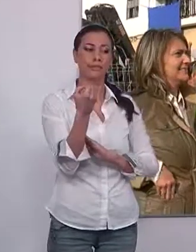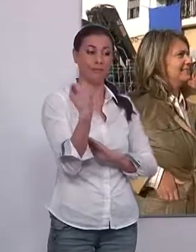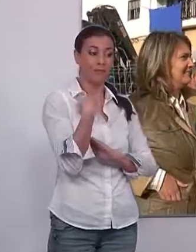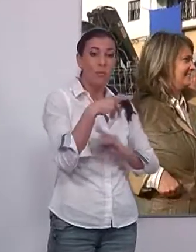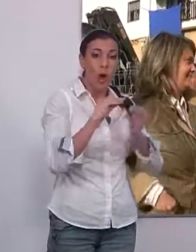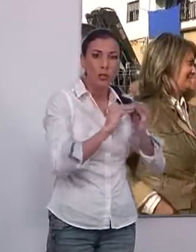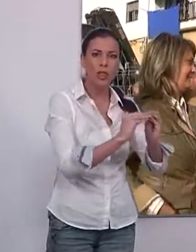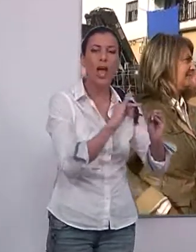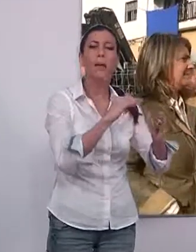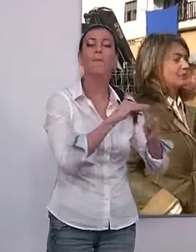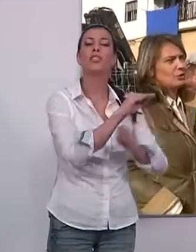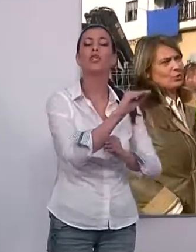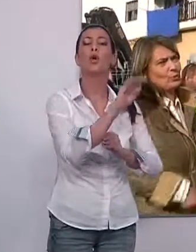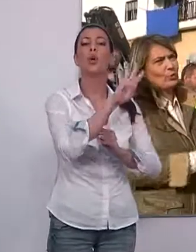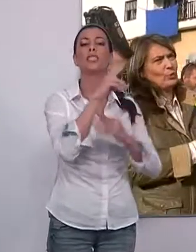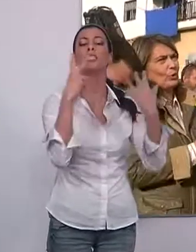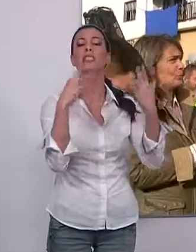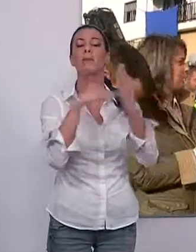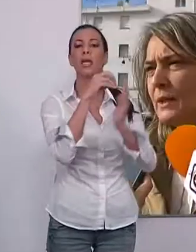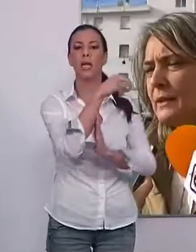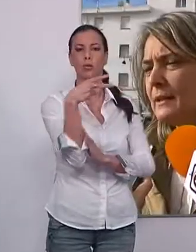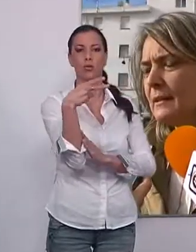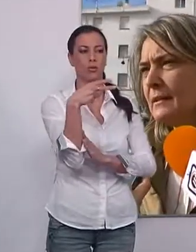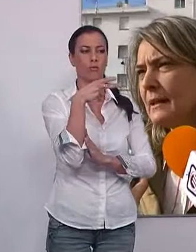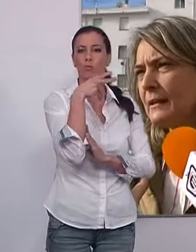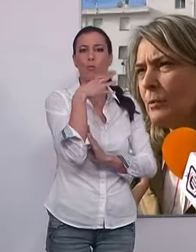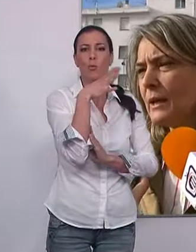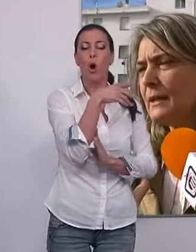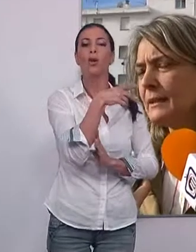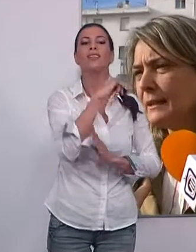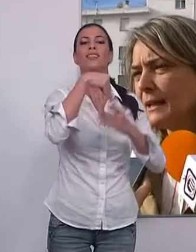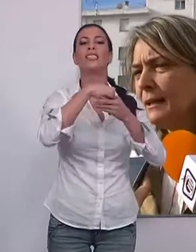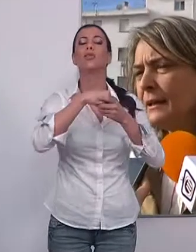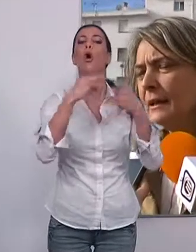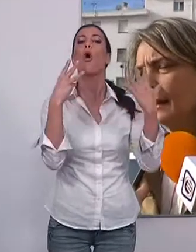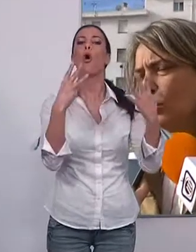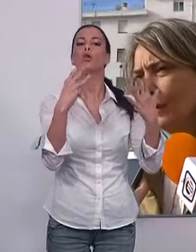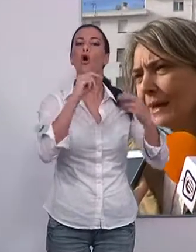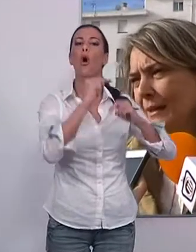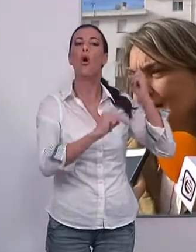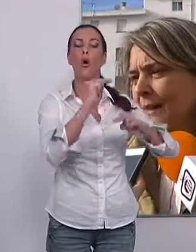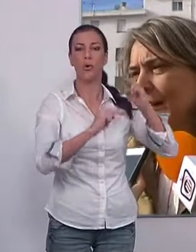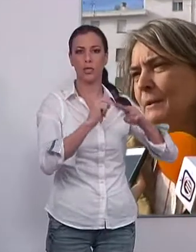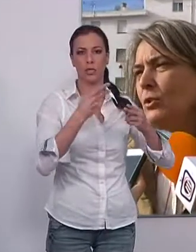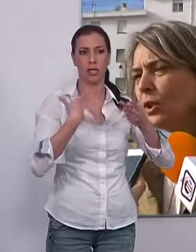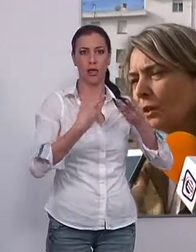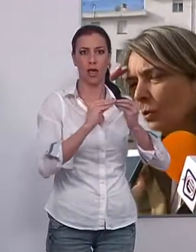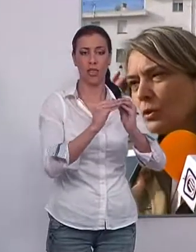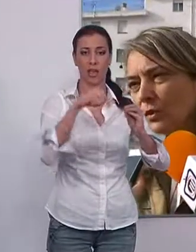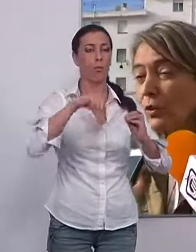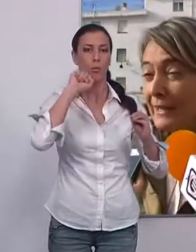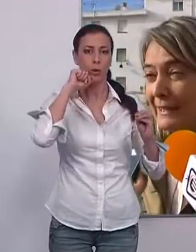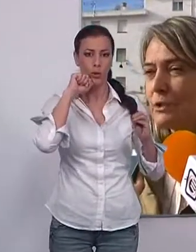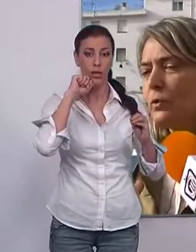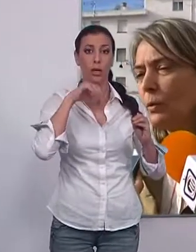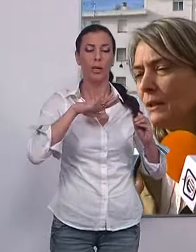que esta actuación, con una inversión de 47.000 euros, forma parte de las ocho obras que se ejecutan en